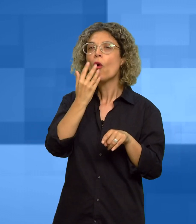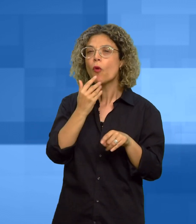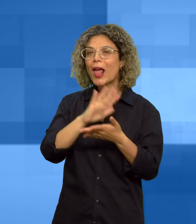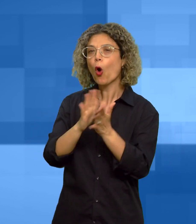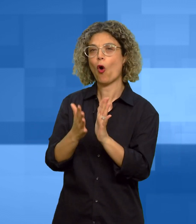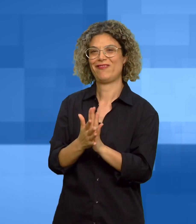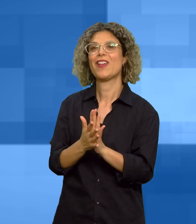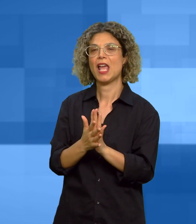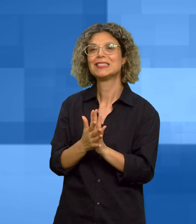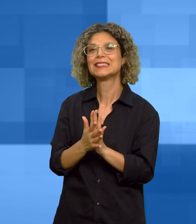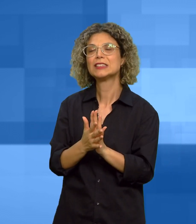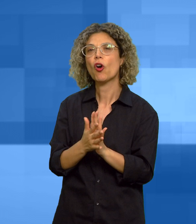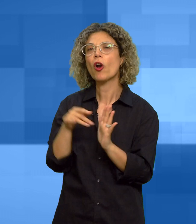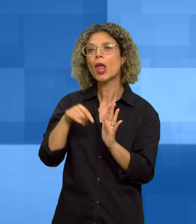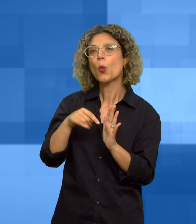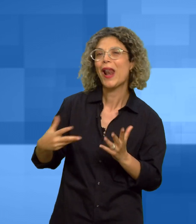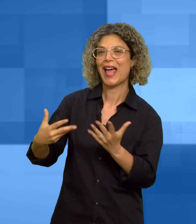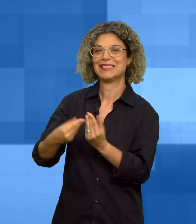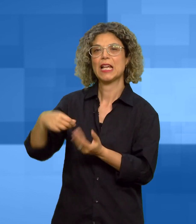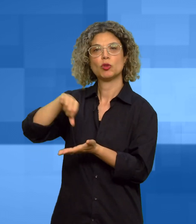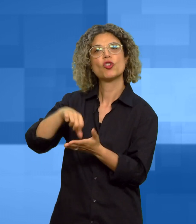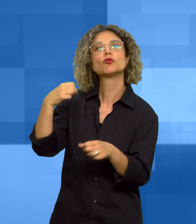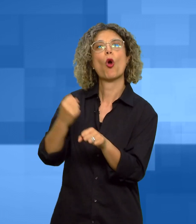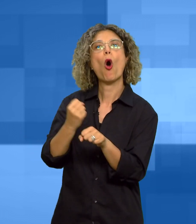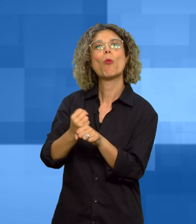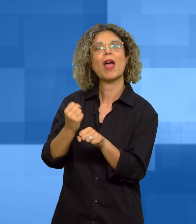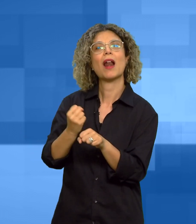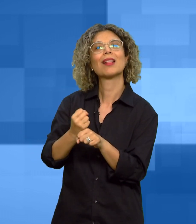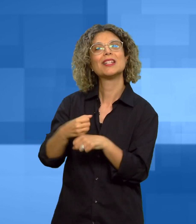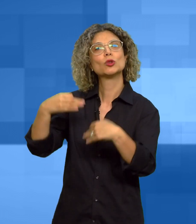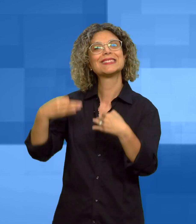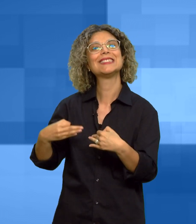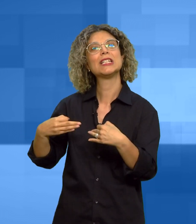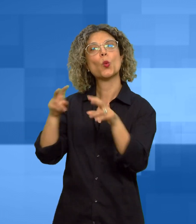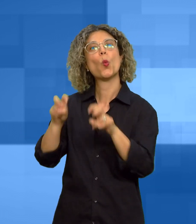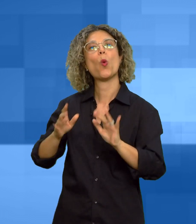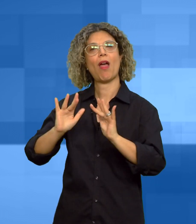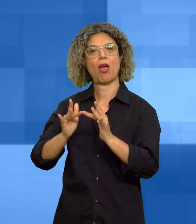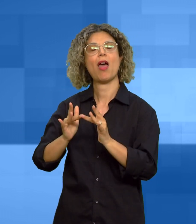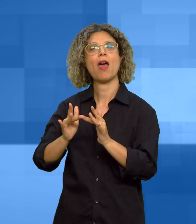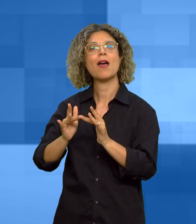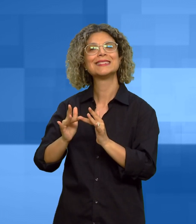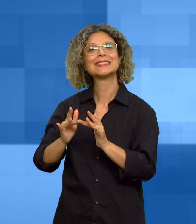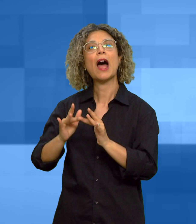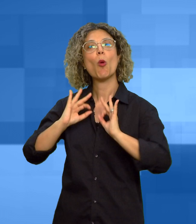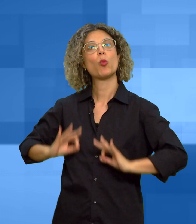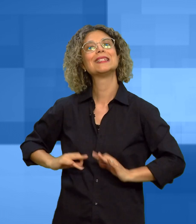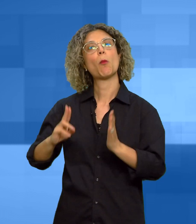illustrare la convenzione siglata con il Centro Operativo per la Sicurezza Cibernetica della